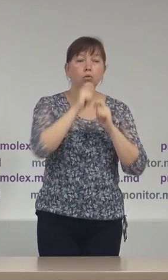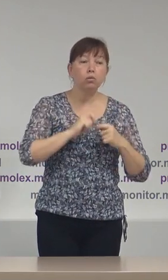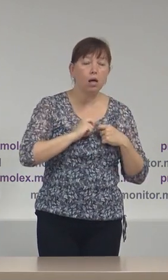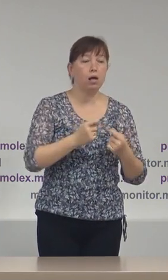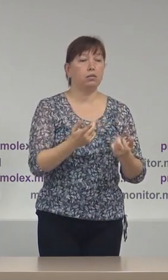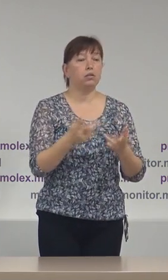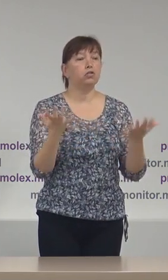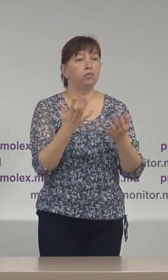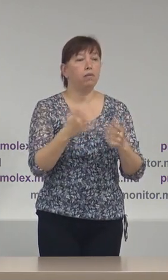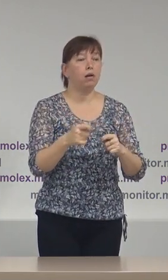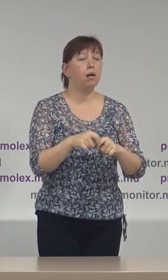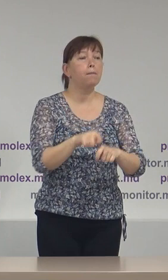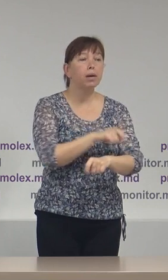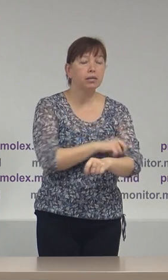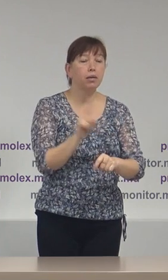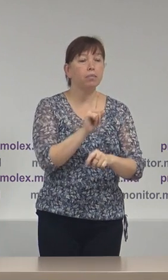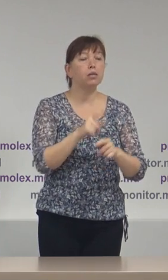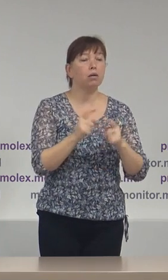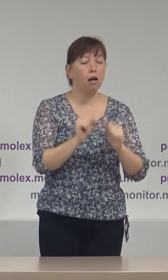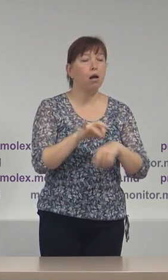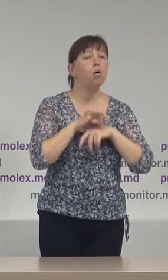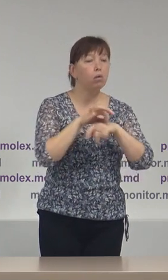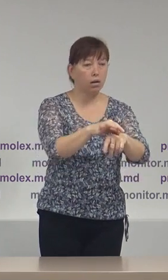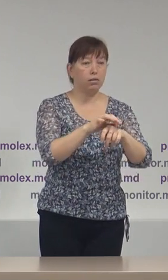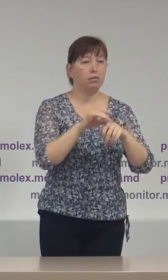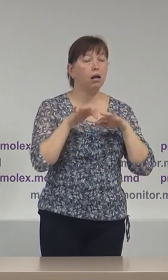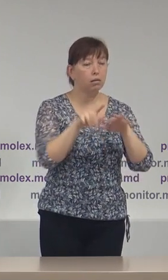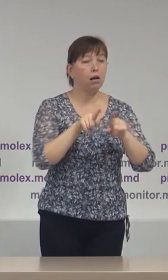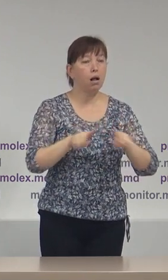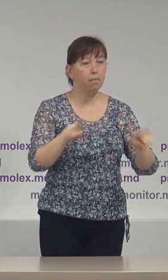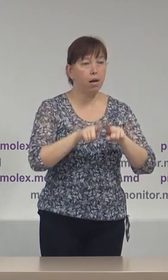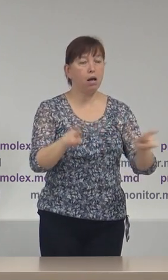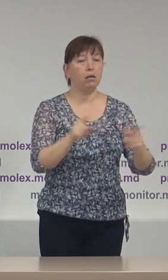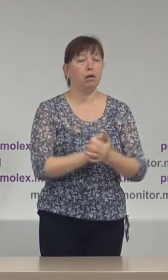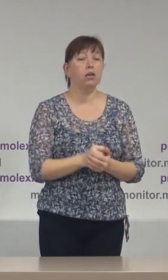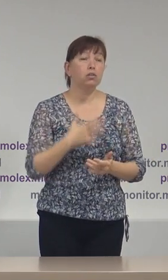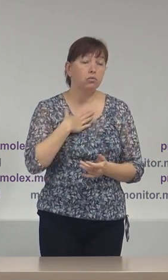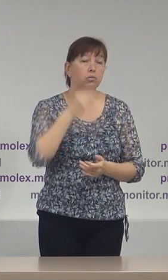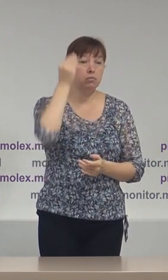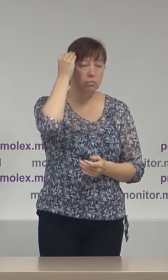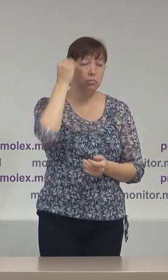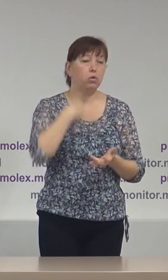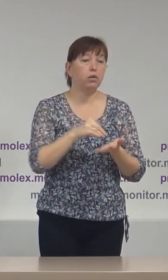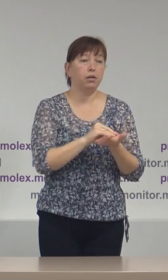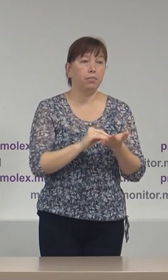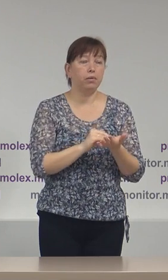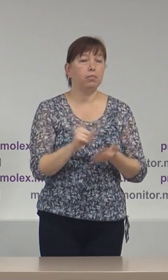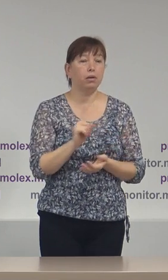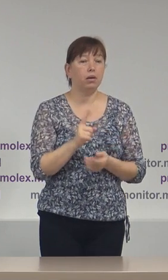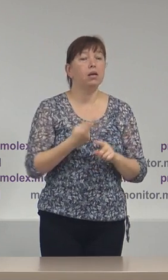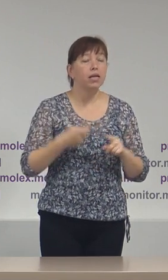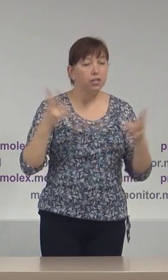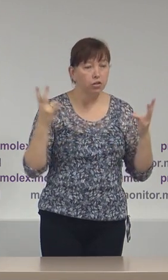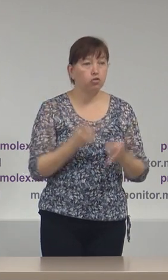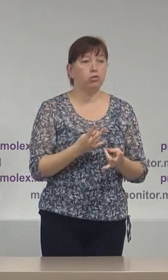pentru a organiza campania și din punctul nostru de vedere reiterăm că este